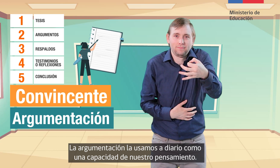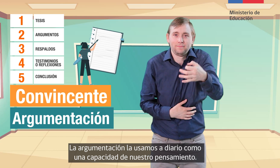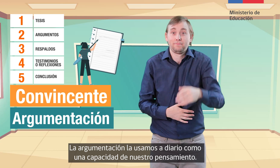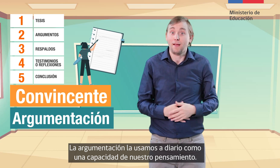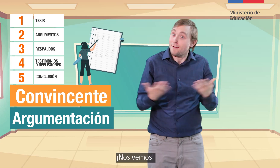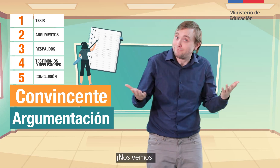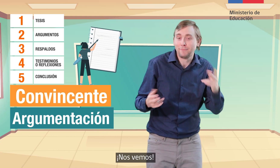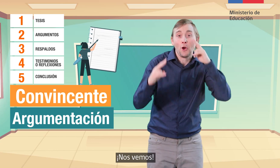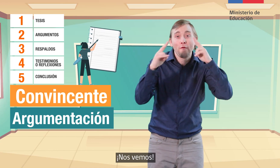¡Nos vemos!